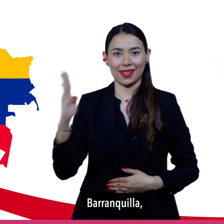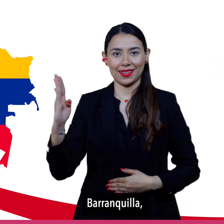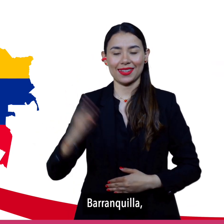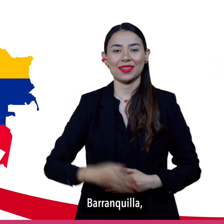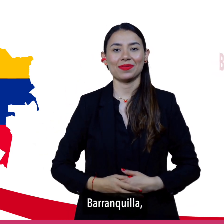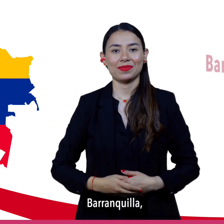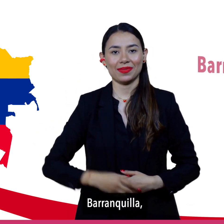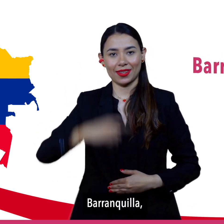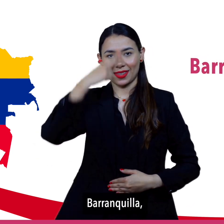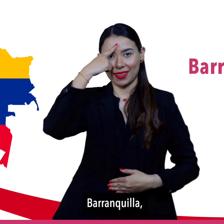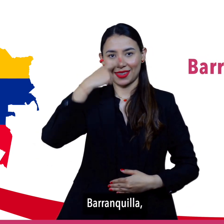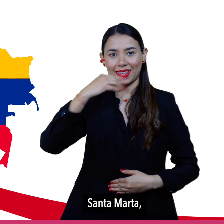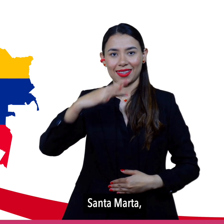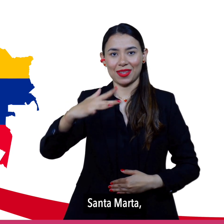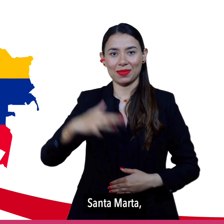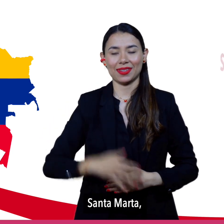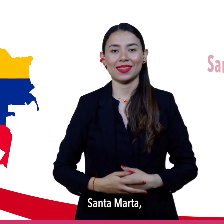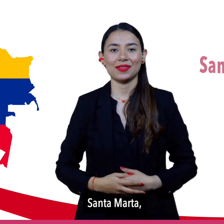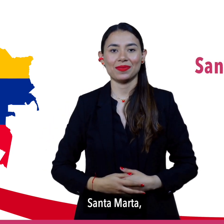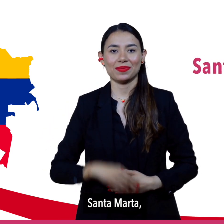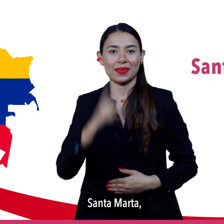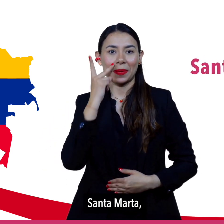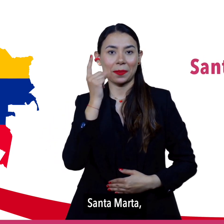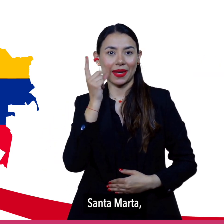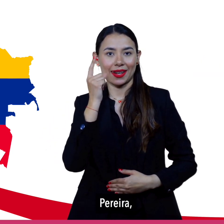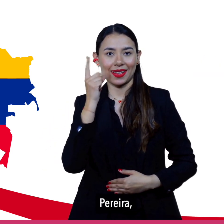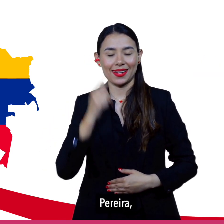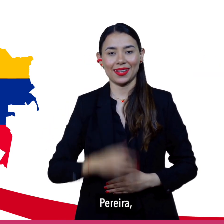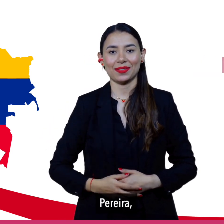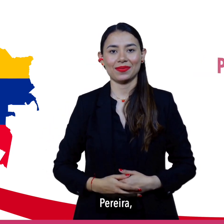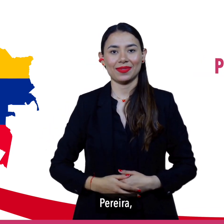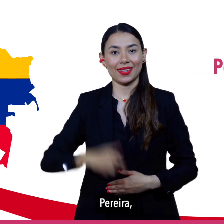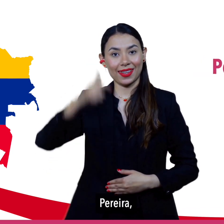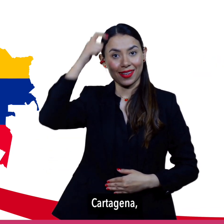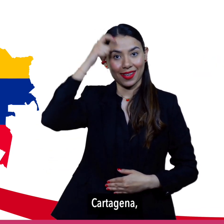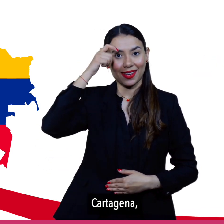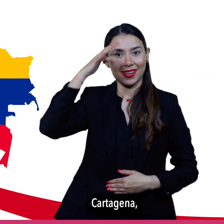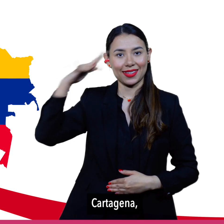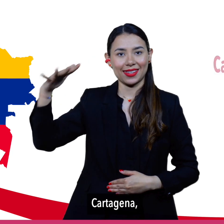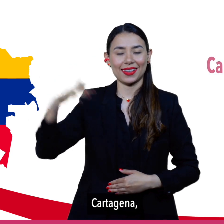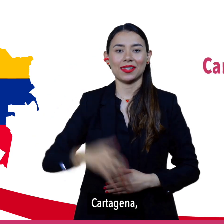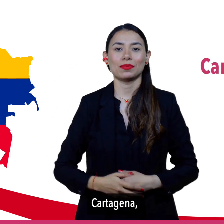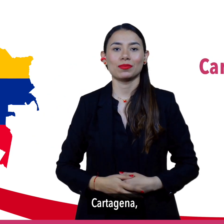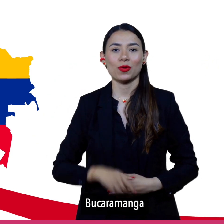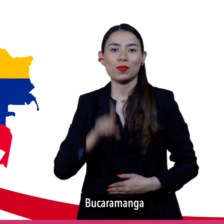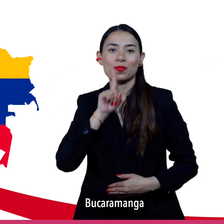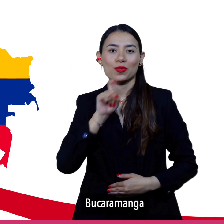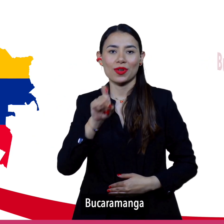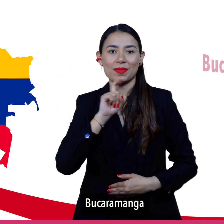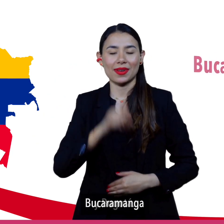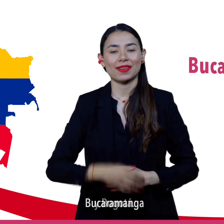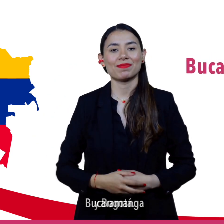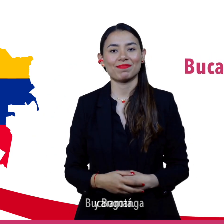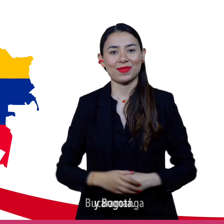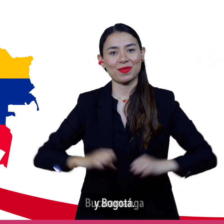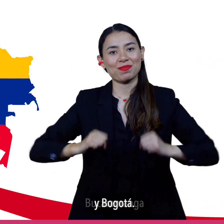Barranquilla, Santa Marta, Pereira, Cartagena, Bucaramanga y